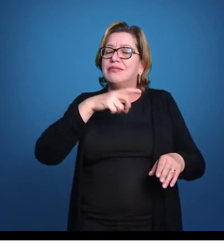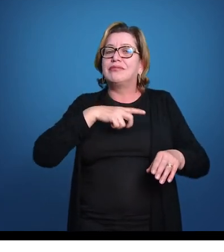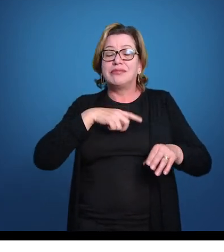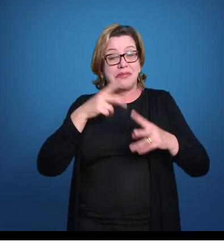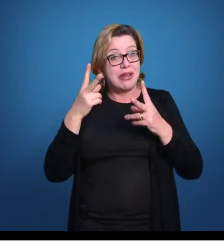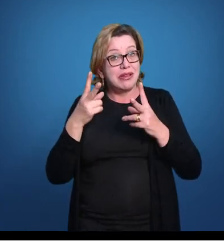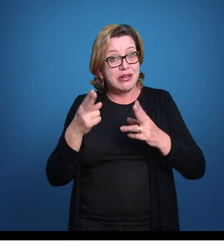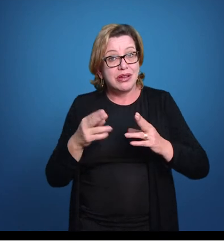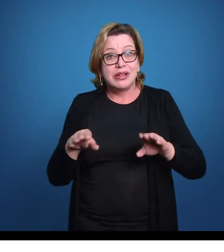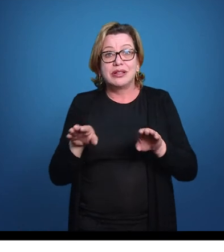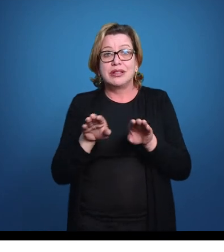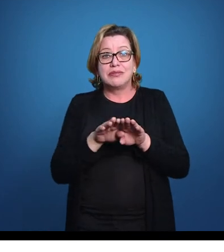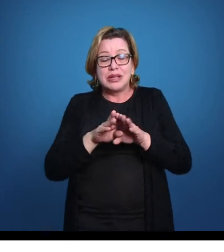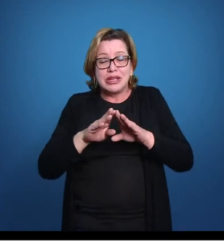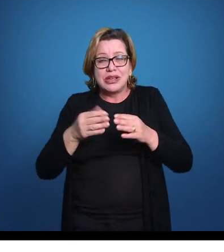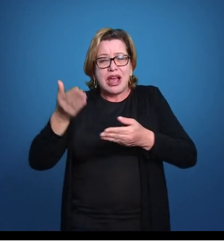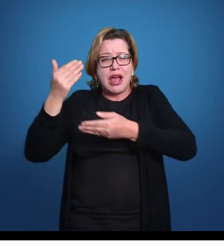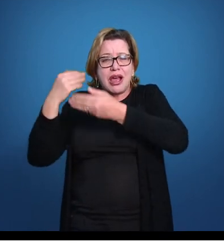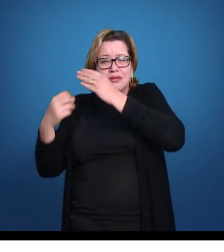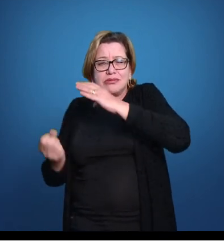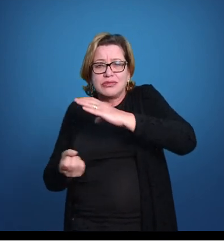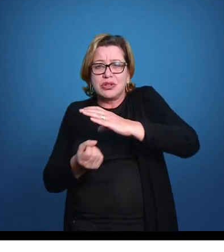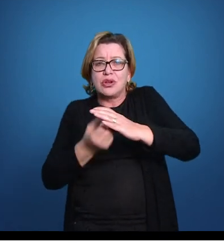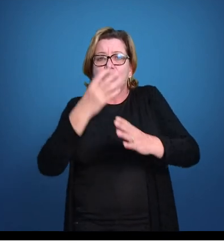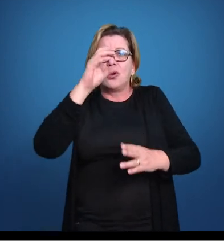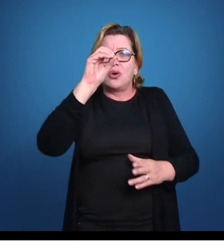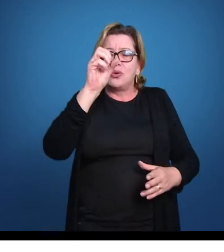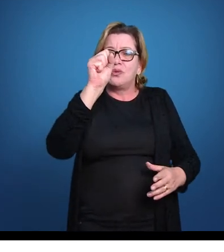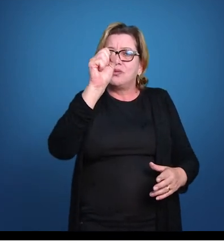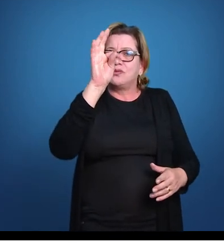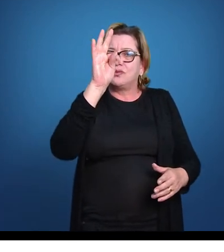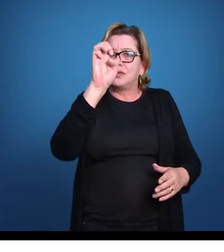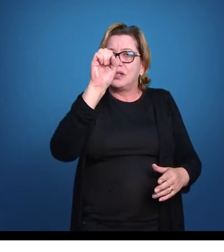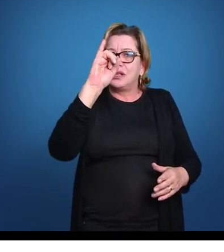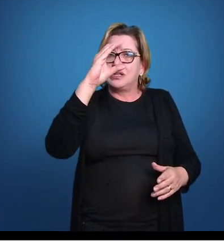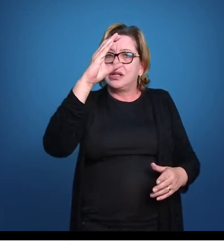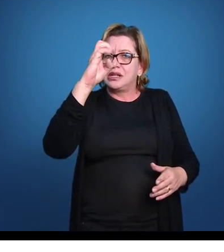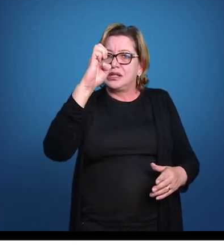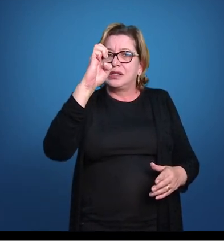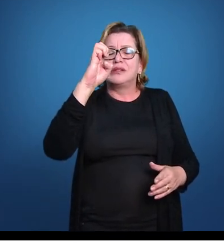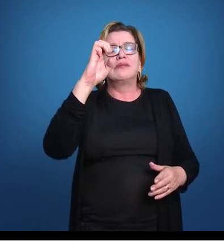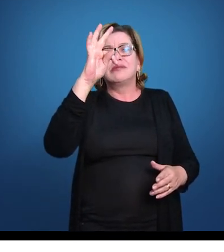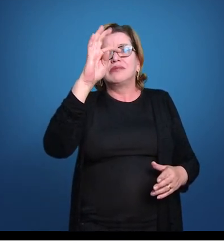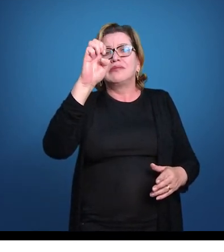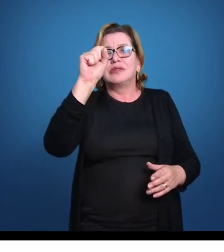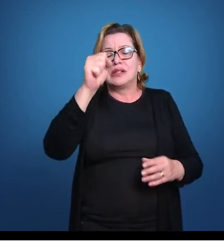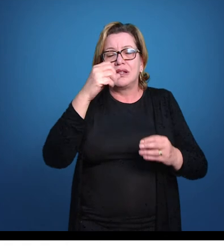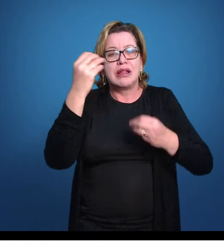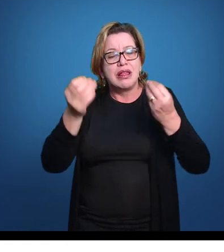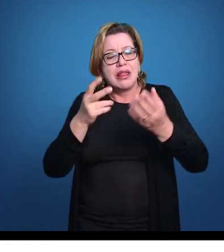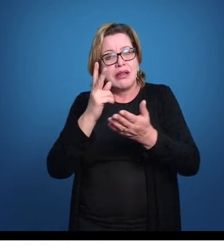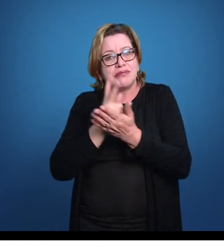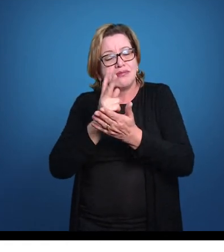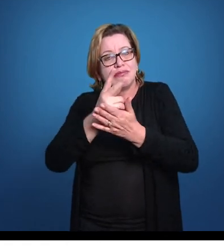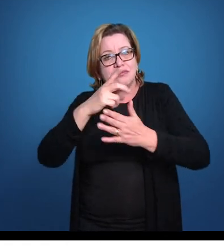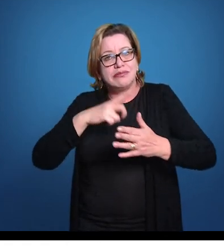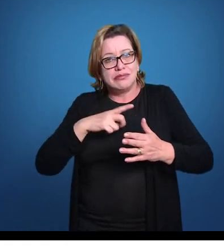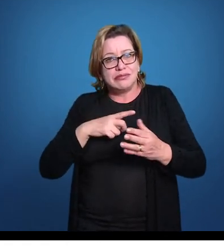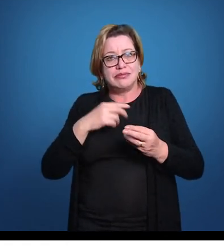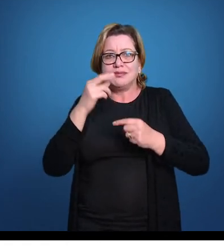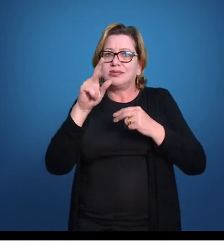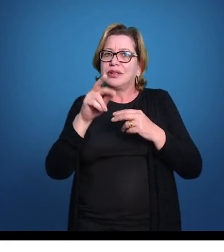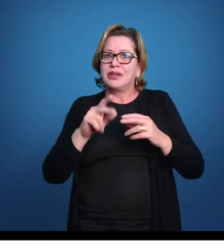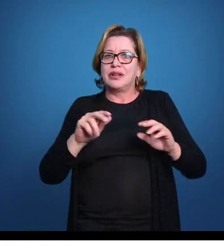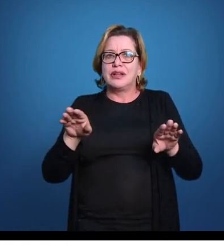Os primeiros osteictes, os osteictes mais basais também tem esse tipo de nadadeira. E tanto em condrictes como em osteictes aparecem